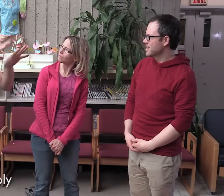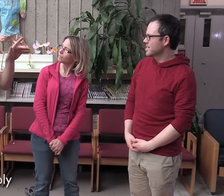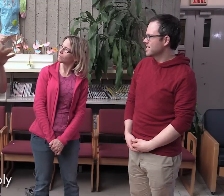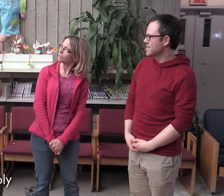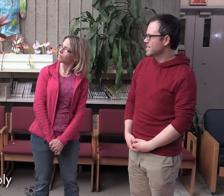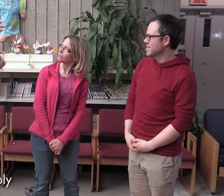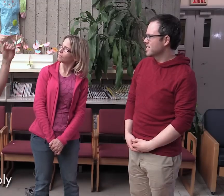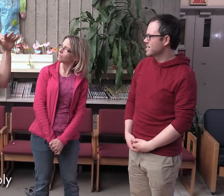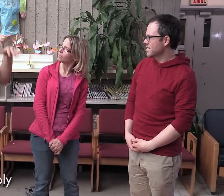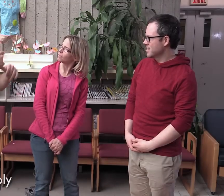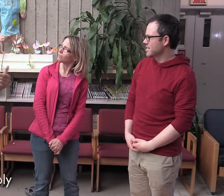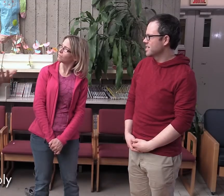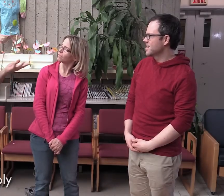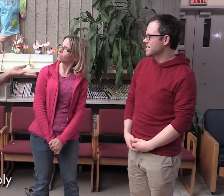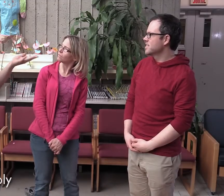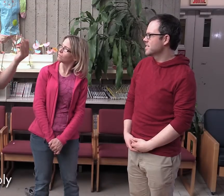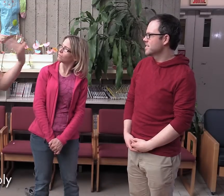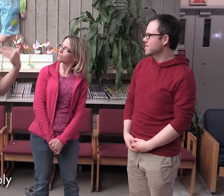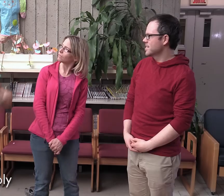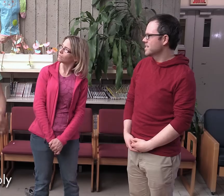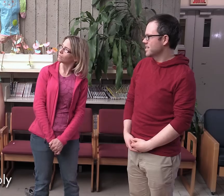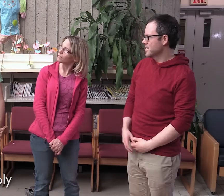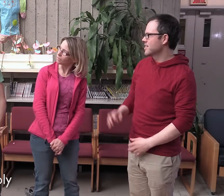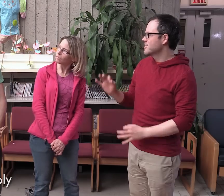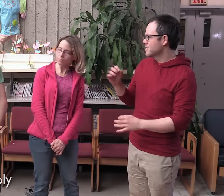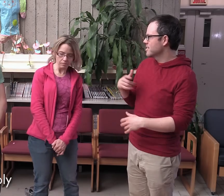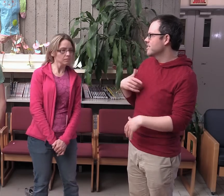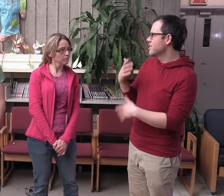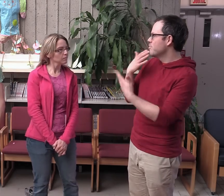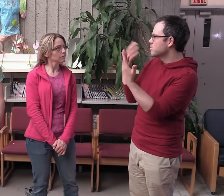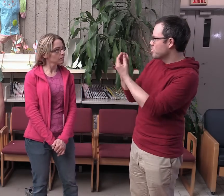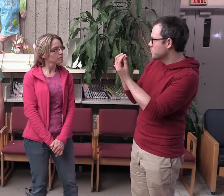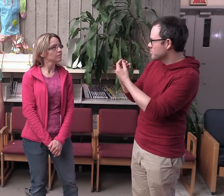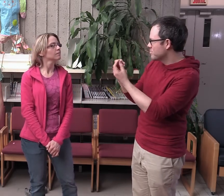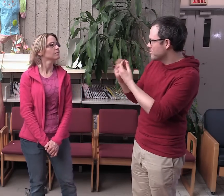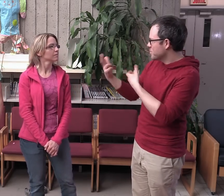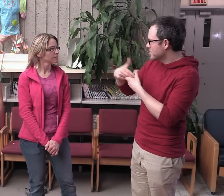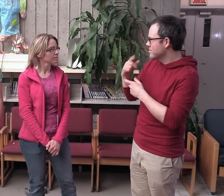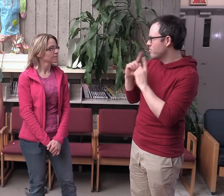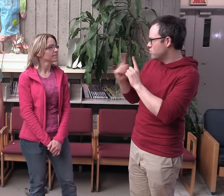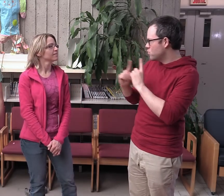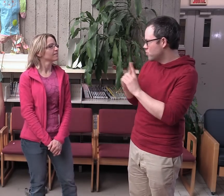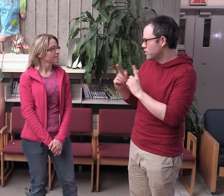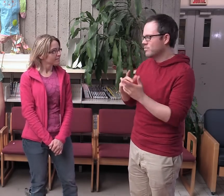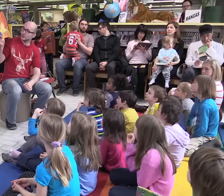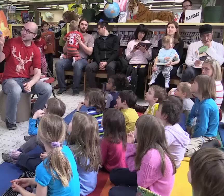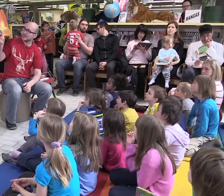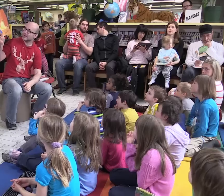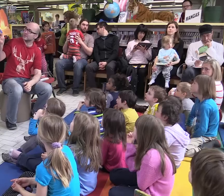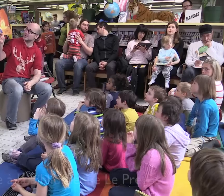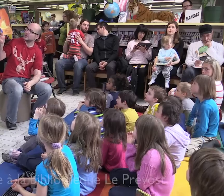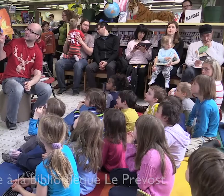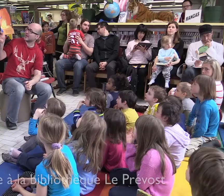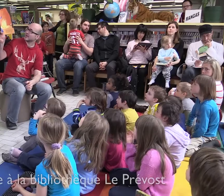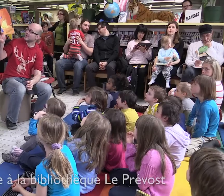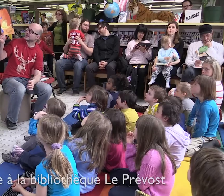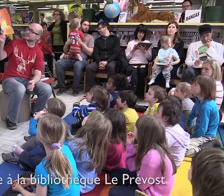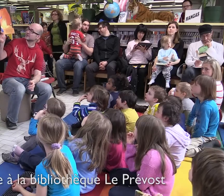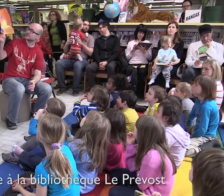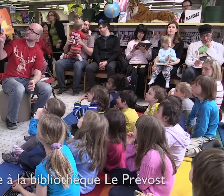c'est possible de faire une adaptation. Et ils peuvent même lancer le message, écoutez, j'ai su qu'il y avait ça à la bibliothèque. Toute la nuit, Luther, essayons de